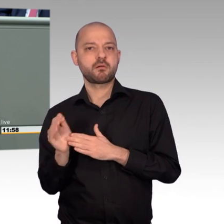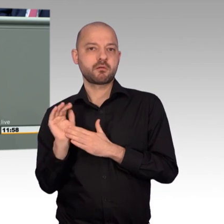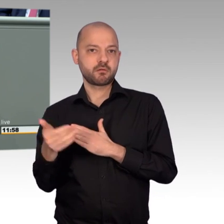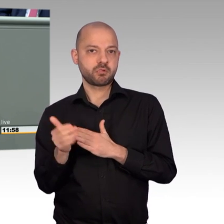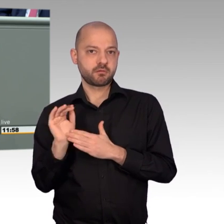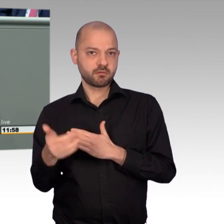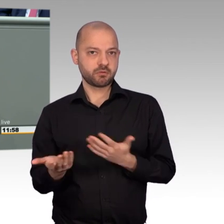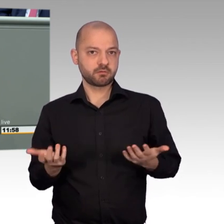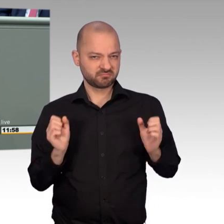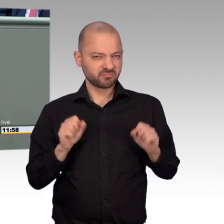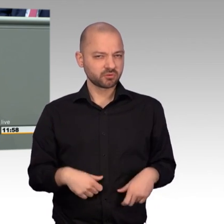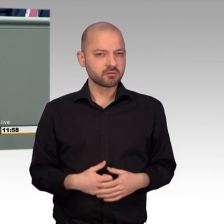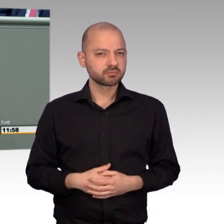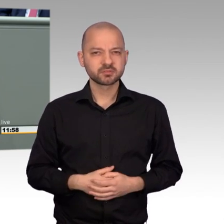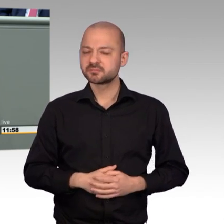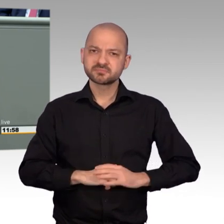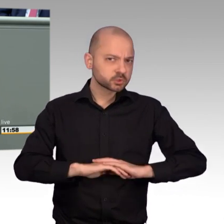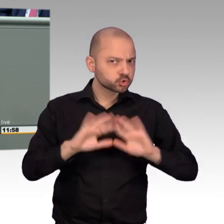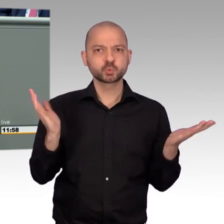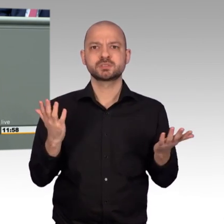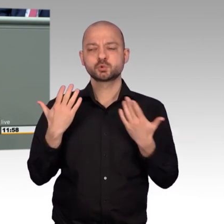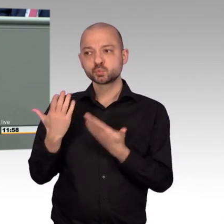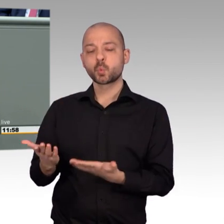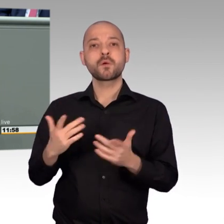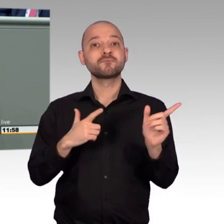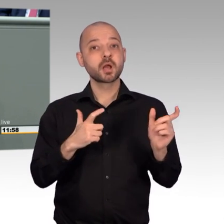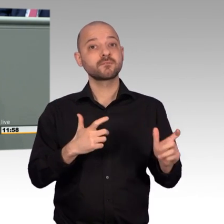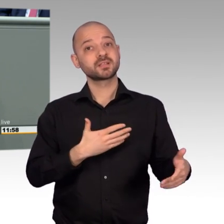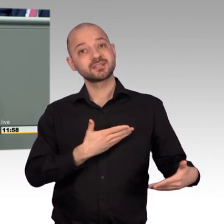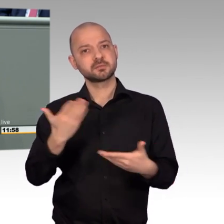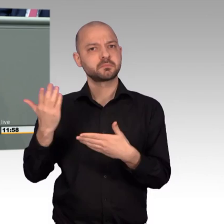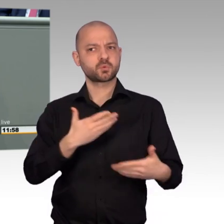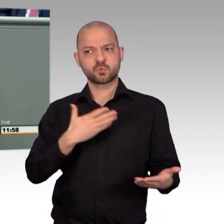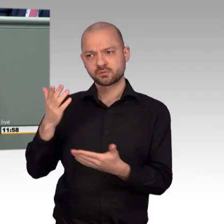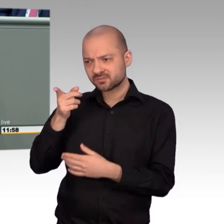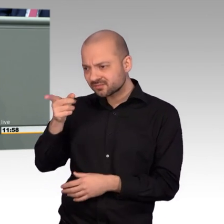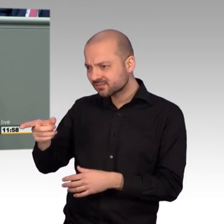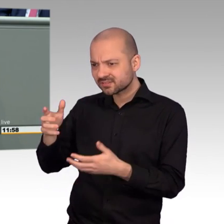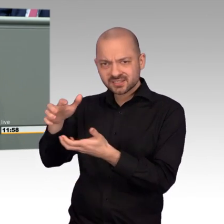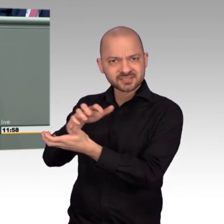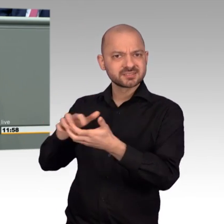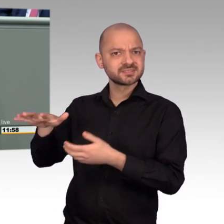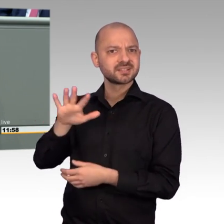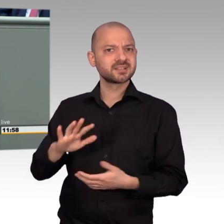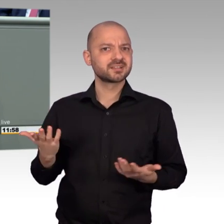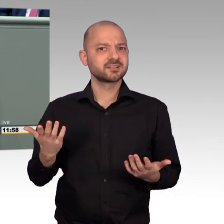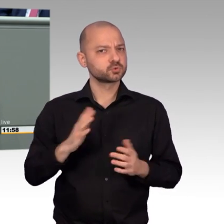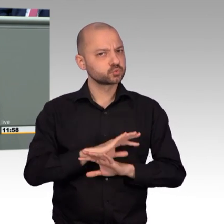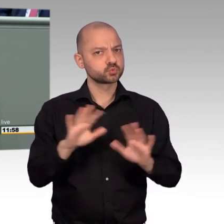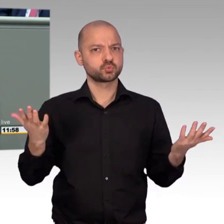Frau Kollegin, kommen Sie zum Schluss? beim letzten Satz, liebe Kolleginnen und Kollegen, gerade weil die Lage in der Region so schwierig ist, ja, da